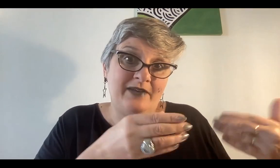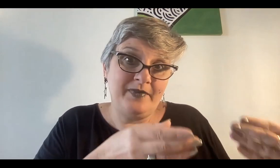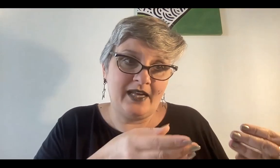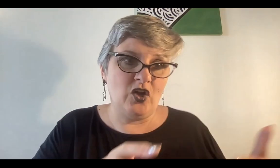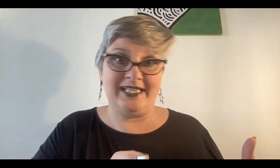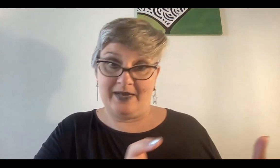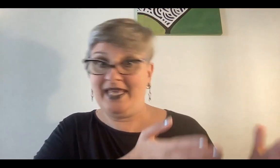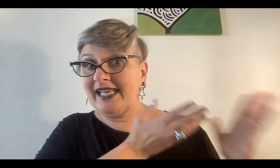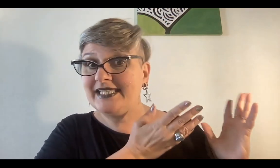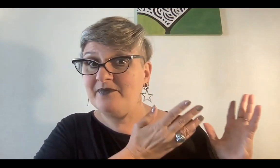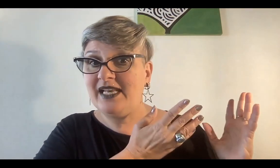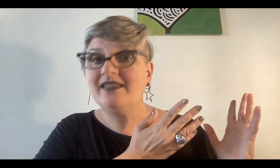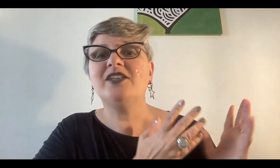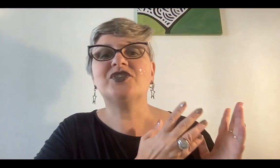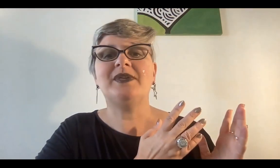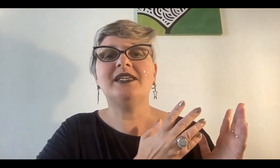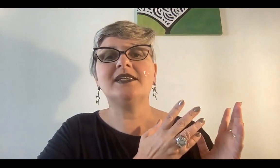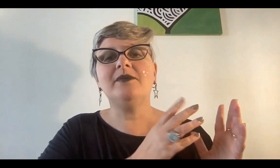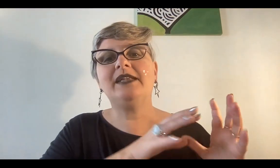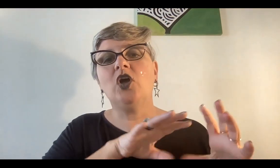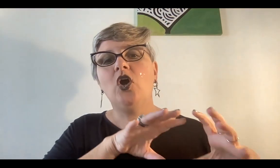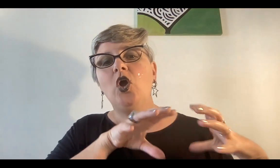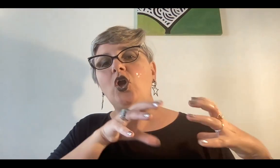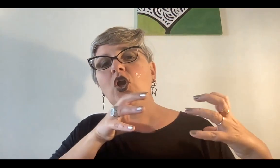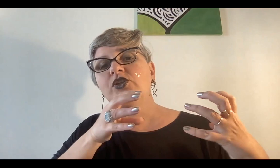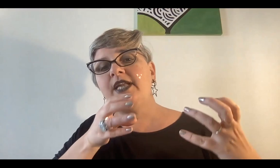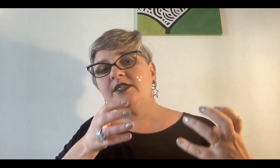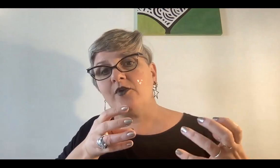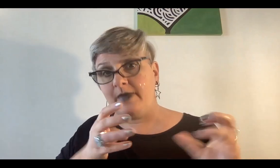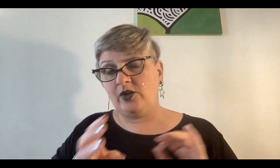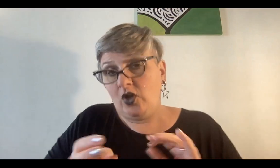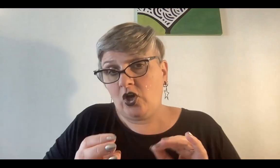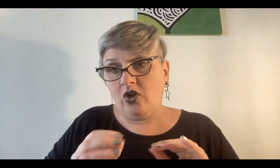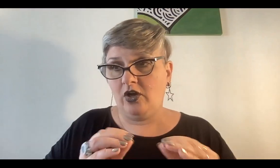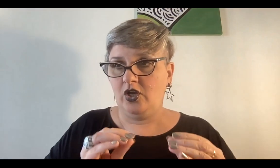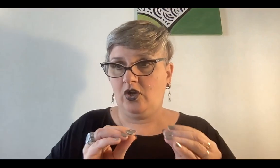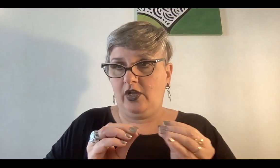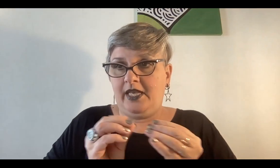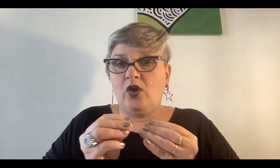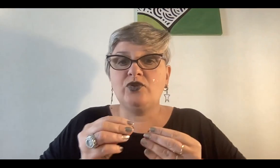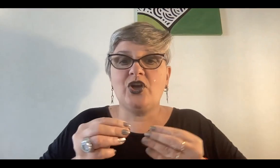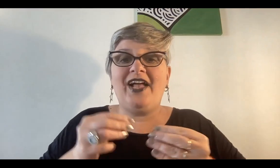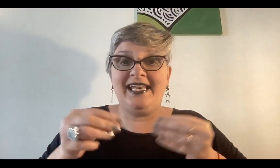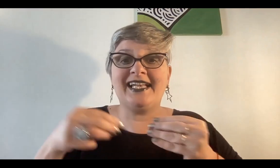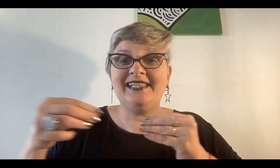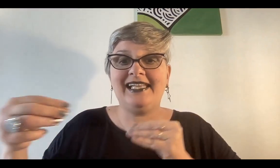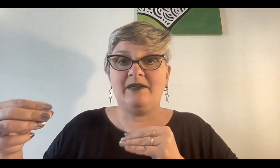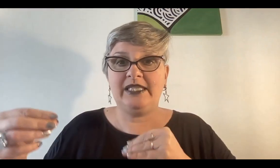cambiar lo que sabían que hacían miles de años se venía celebrando, lo transformaron. Ojo, incluso energéticamente